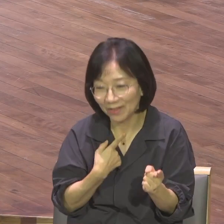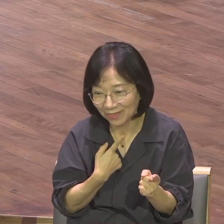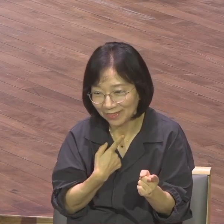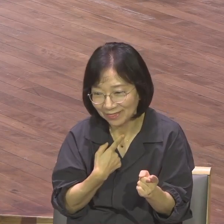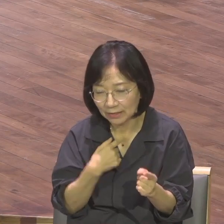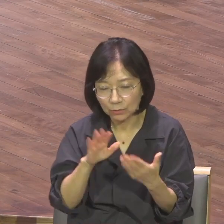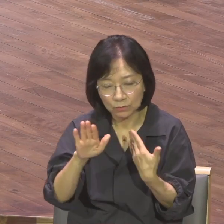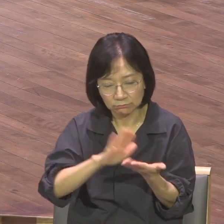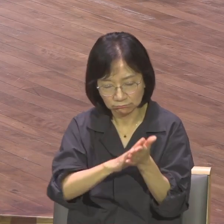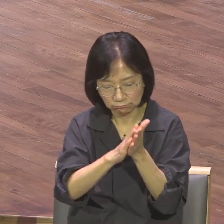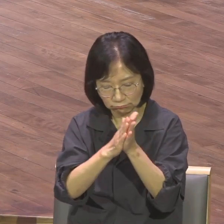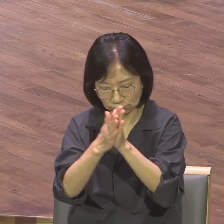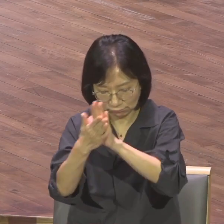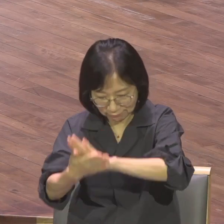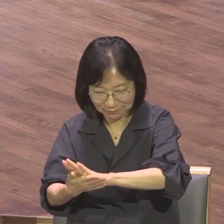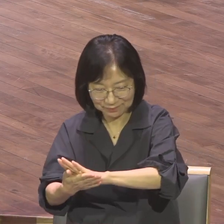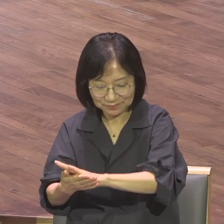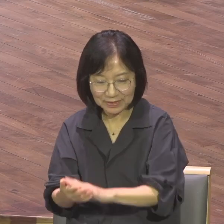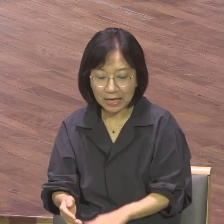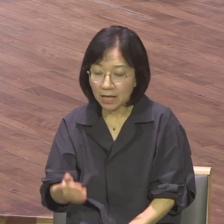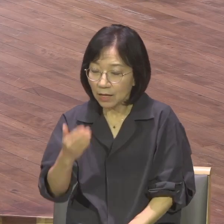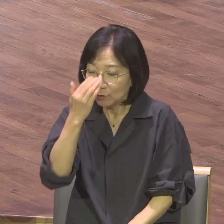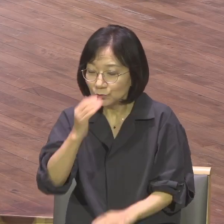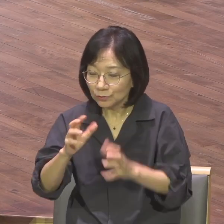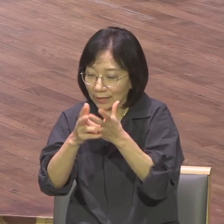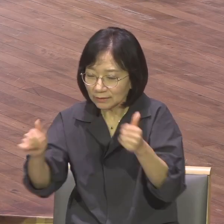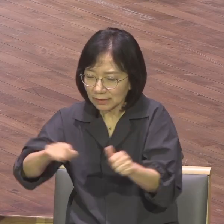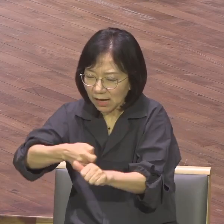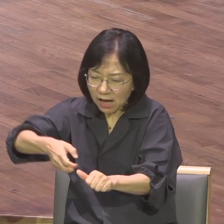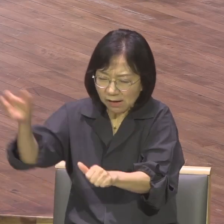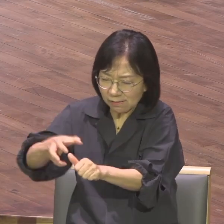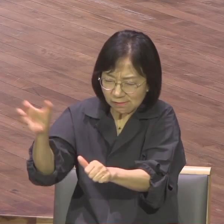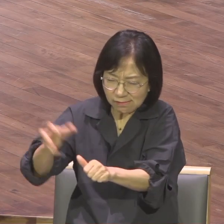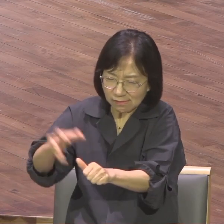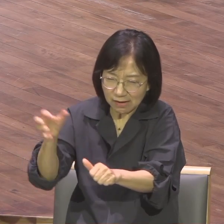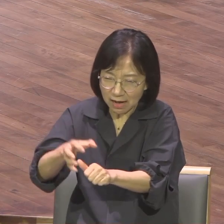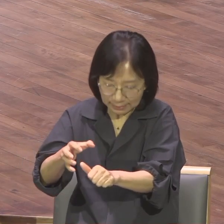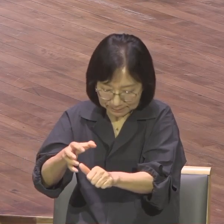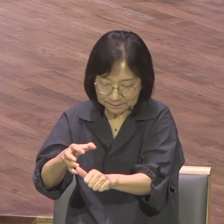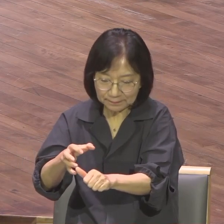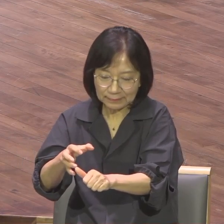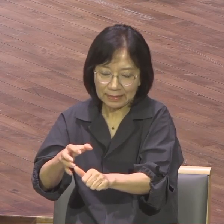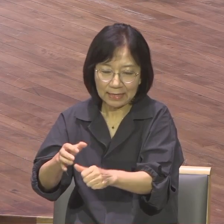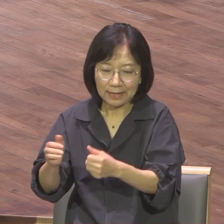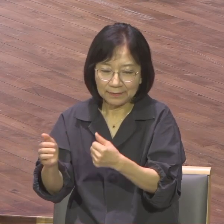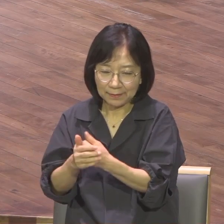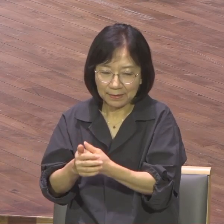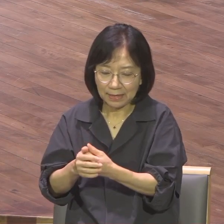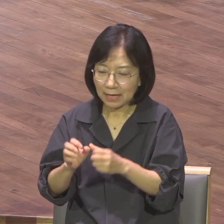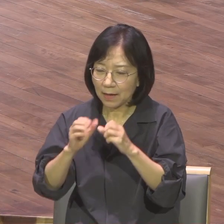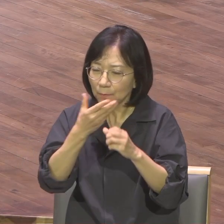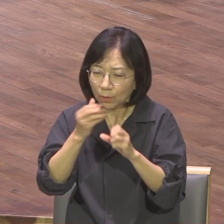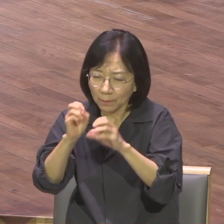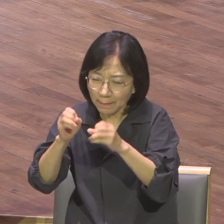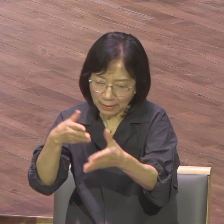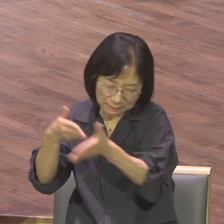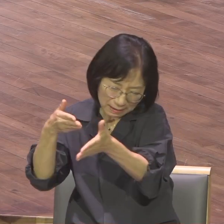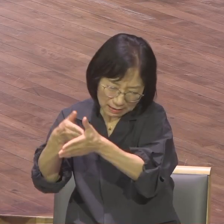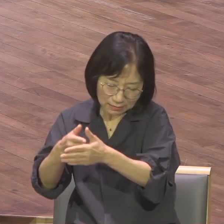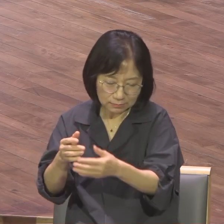유대인들의 여전한 핍박과 박해로 AD 37년에 다시 다소로 내려가게 됩니다. 그 다소에서